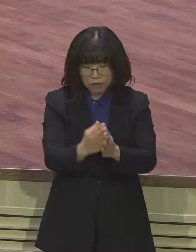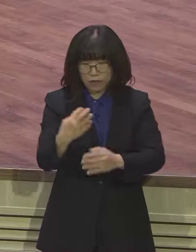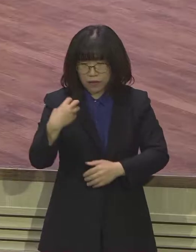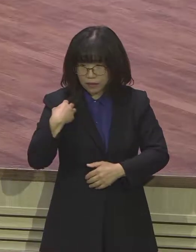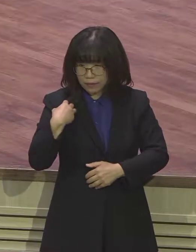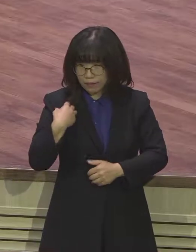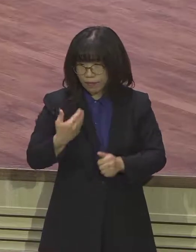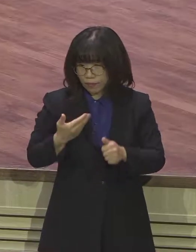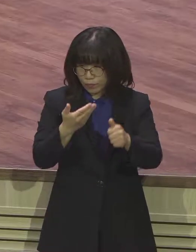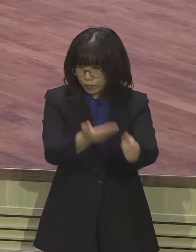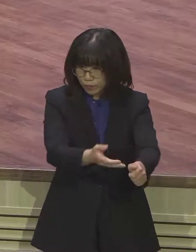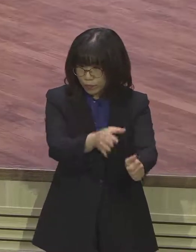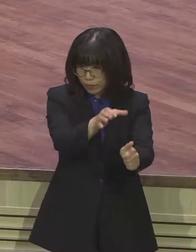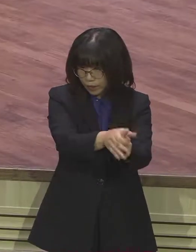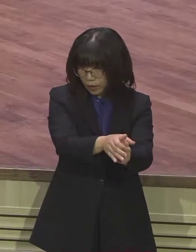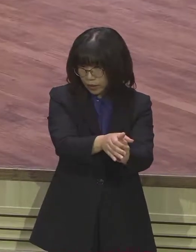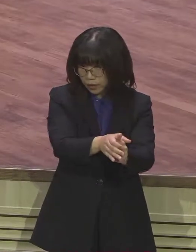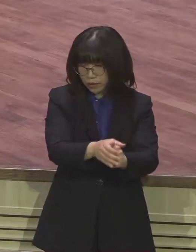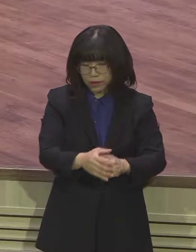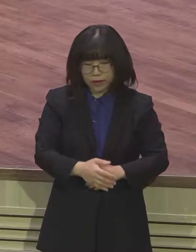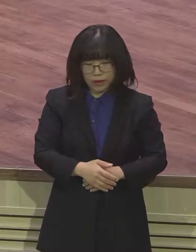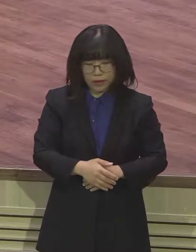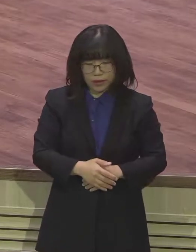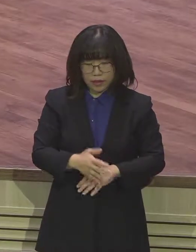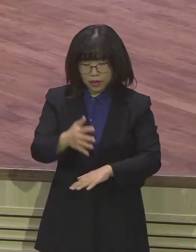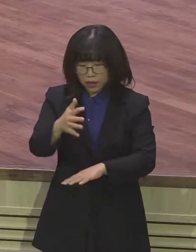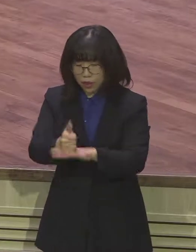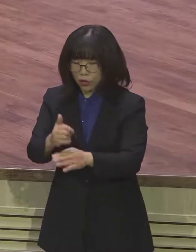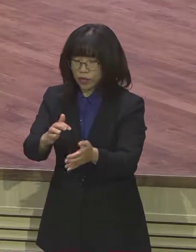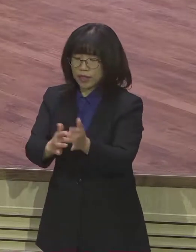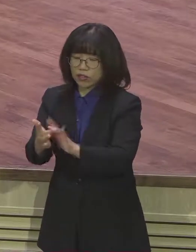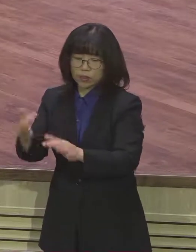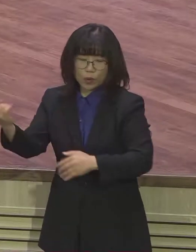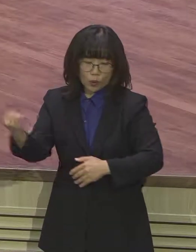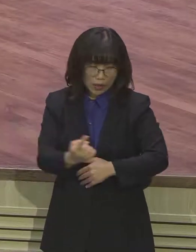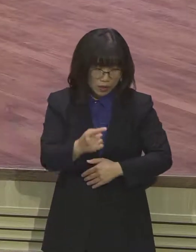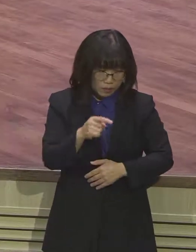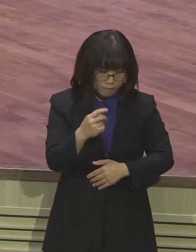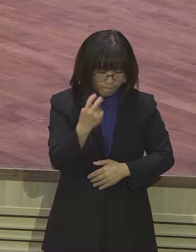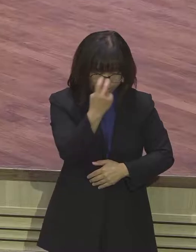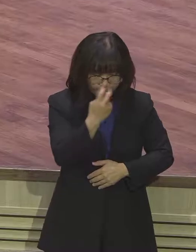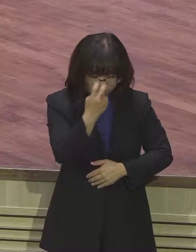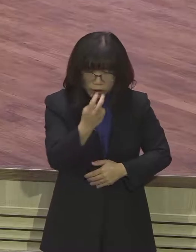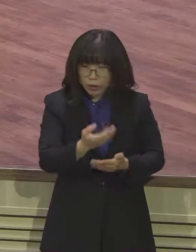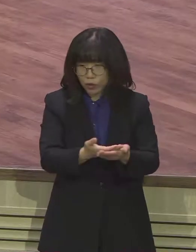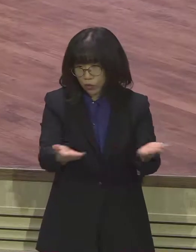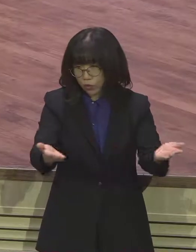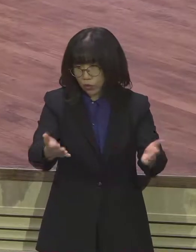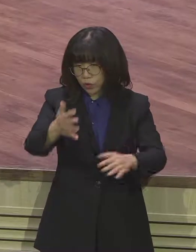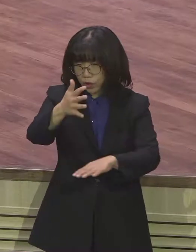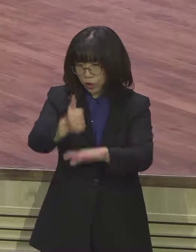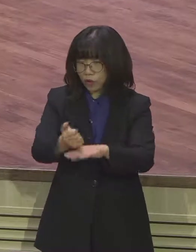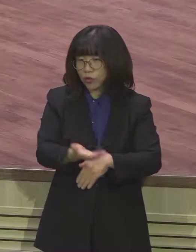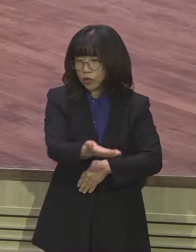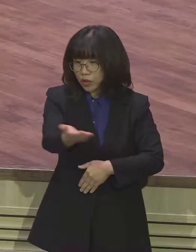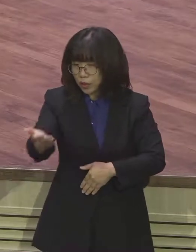그러나 마지막에는 반드시 주인이 다시 와서 다림줄을 댑니다. 반드시 하나님께서 마지막 때의 다림줄을